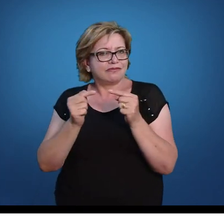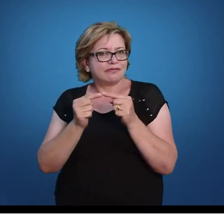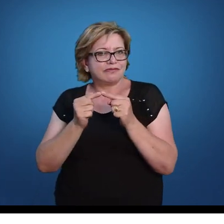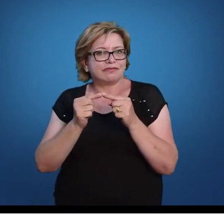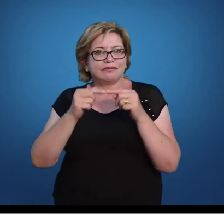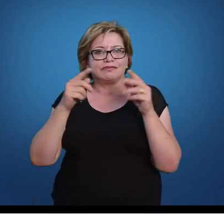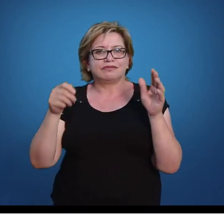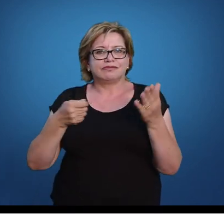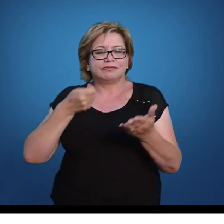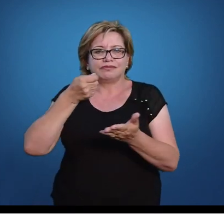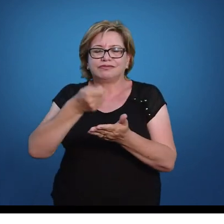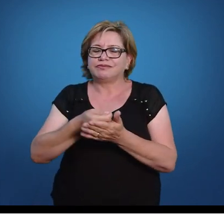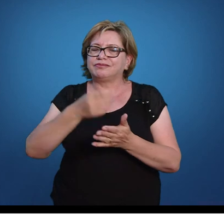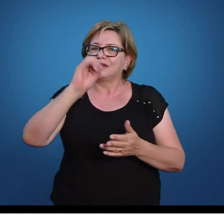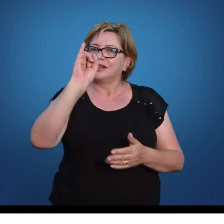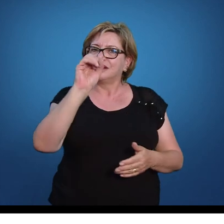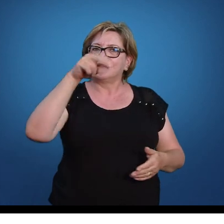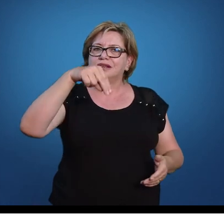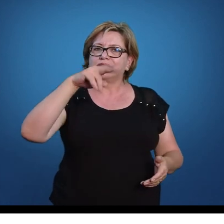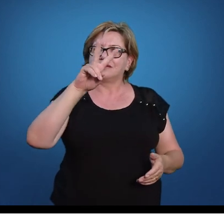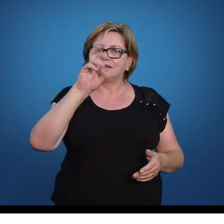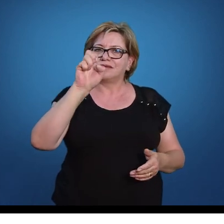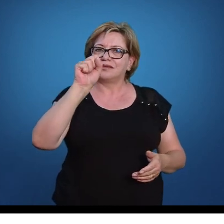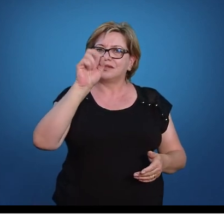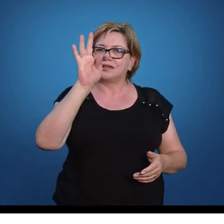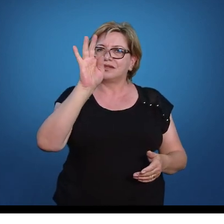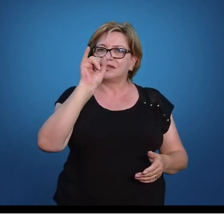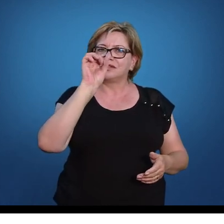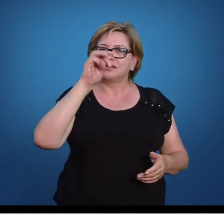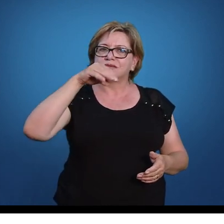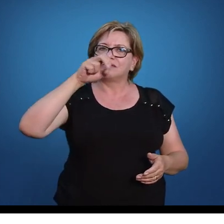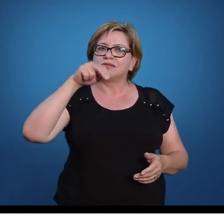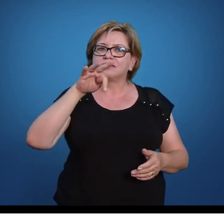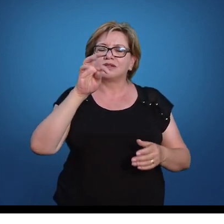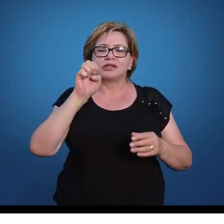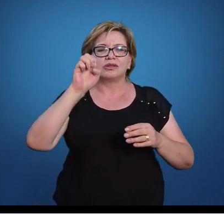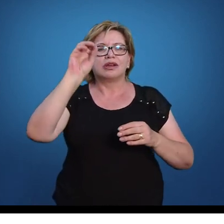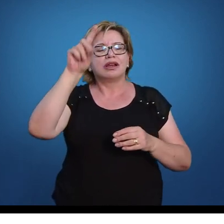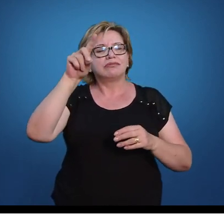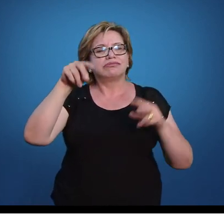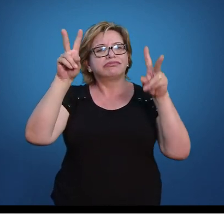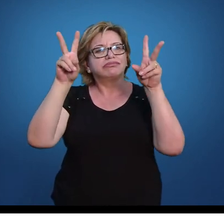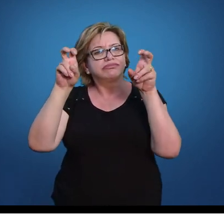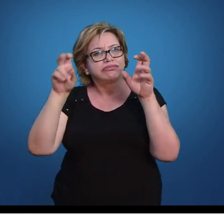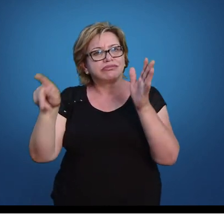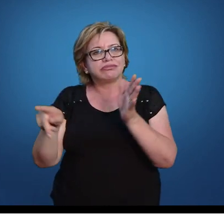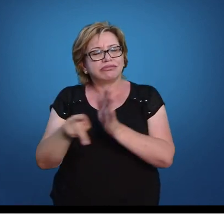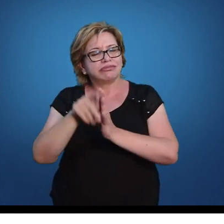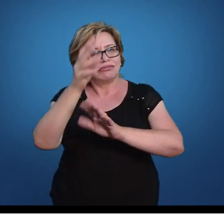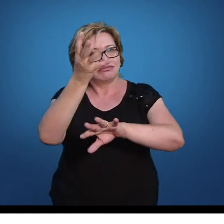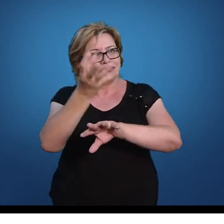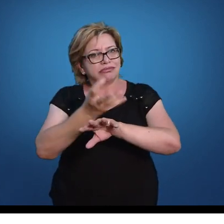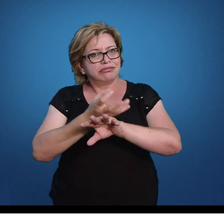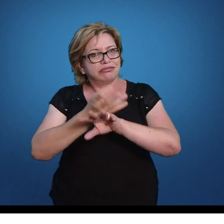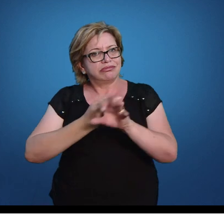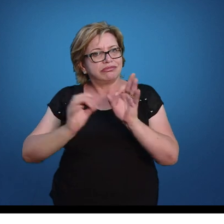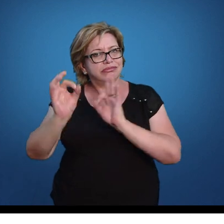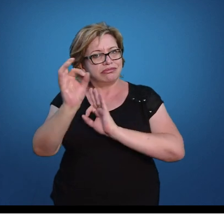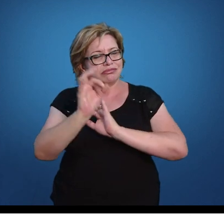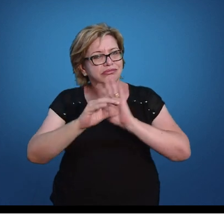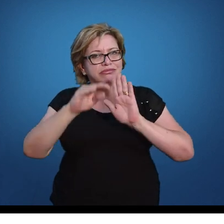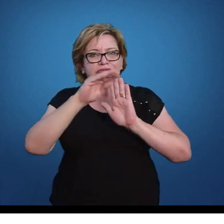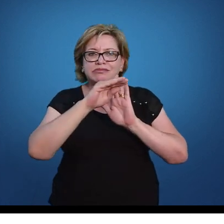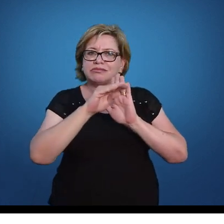determinado investimento. Então é esse daí o conteúdo que estamos programando para